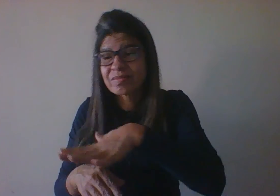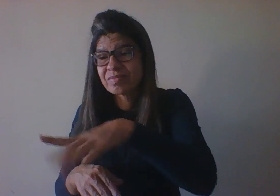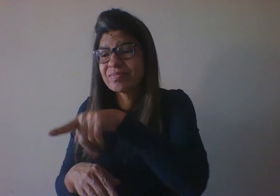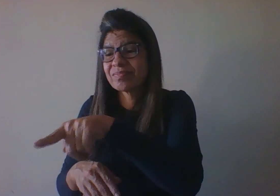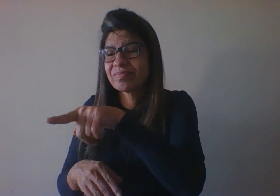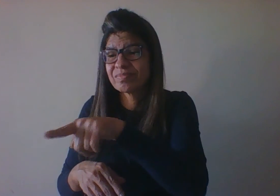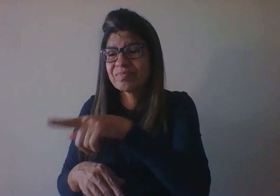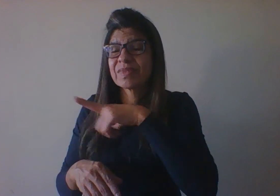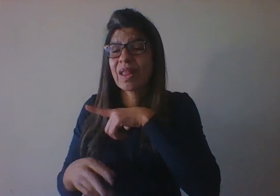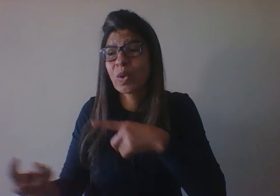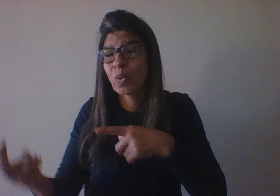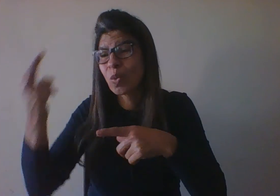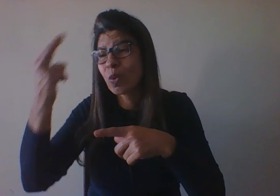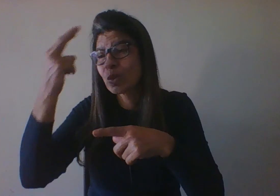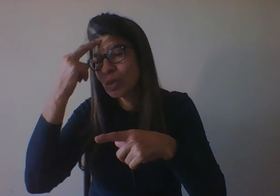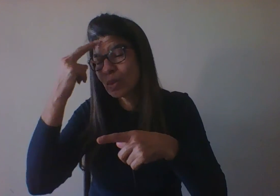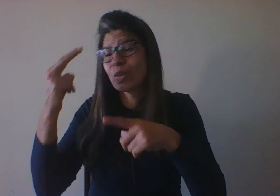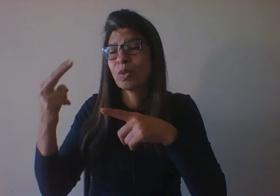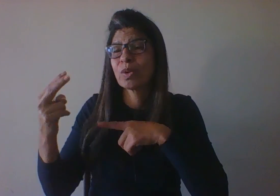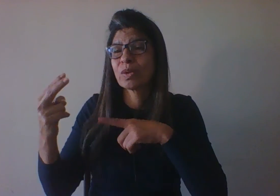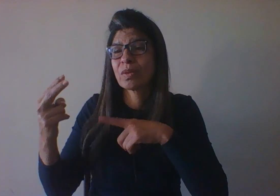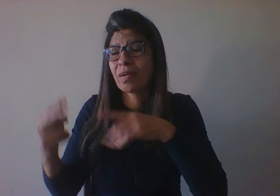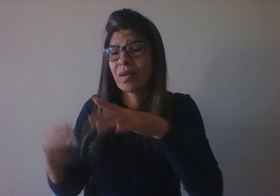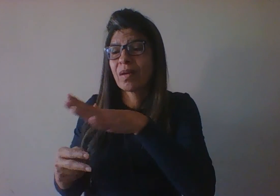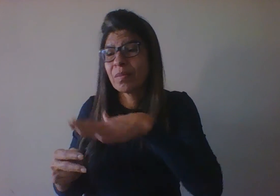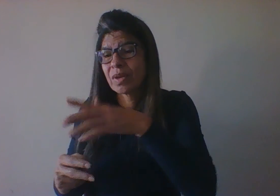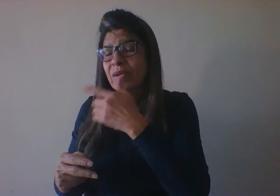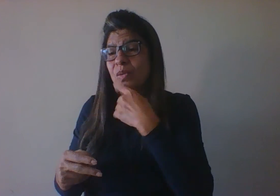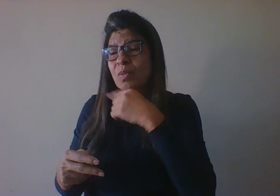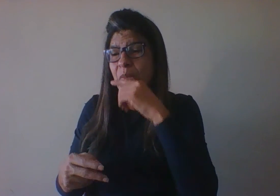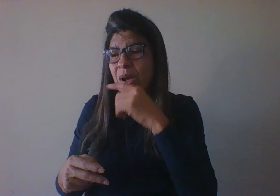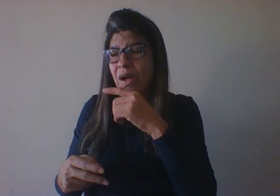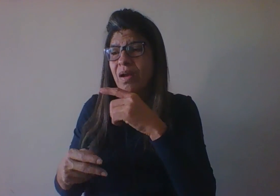estimulação, o acesso aos elementos da cultura, e por aí vai.